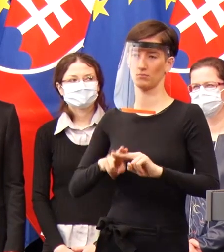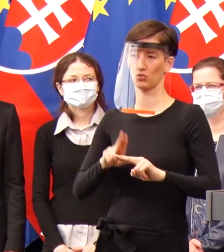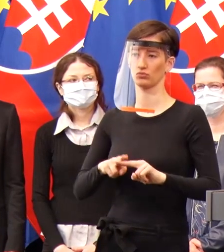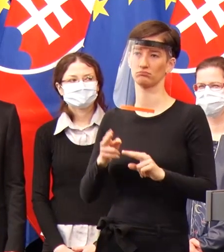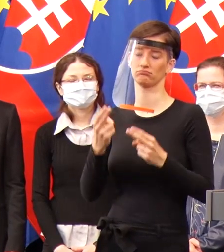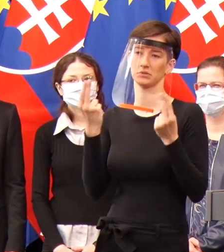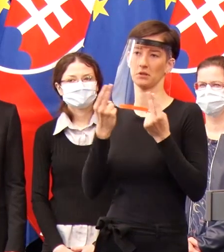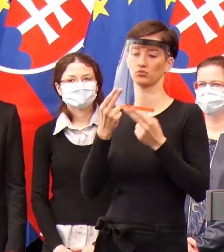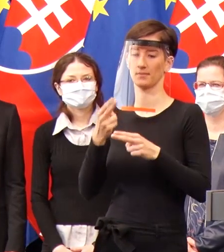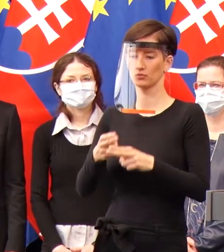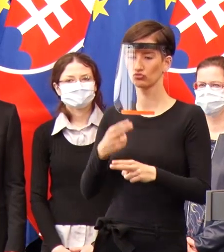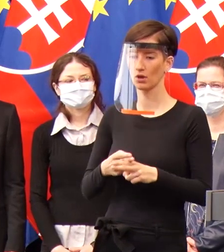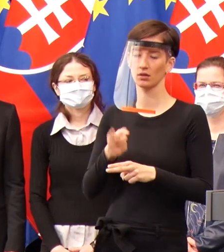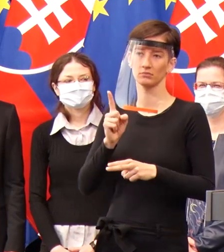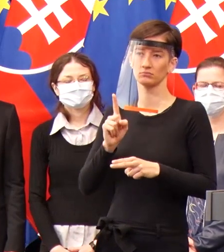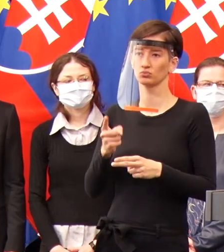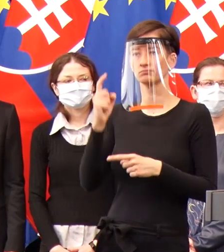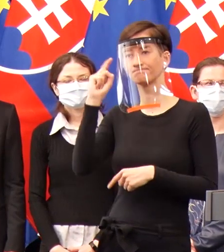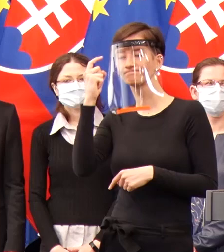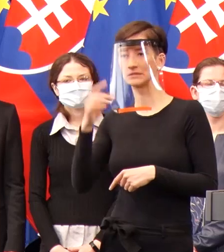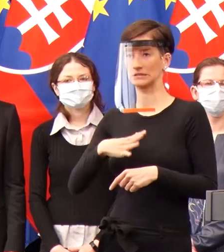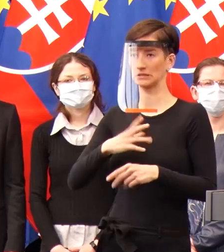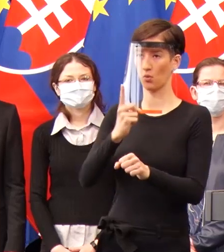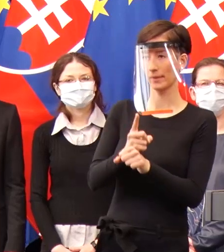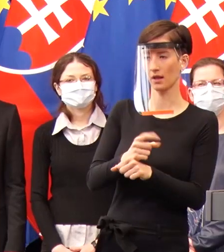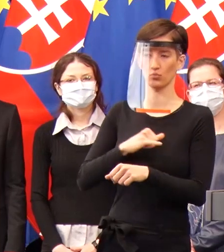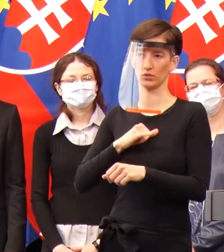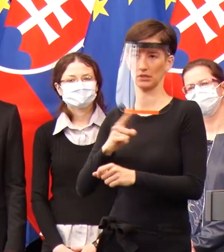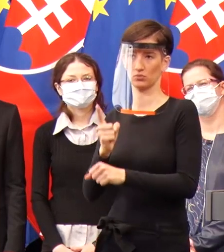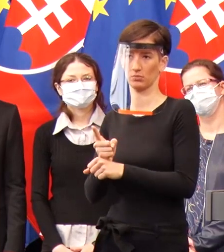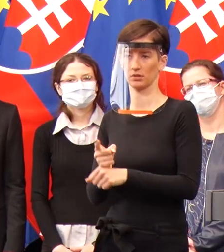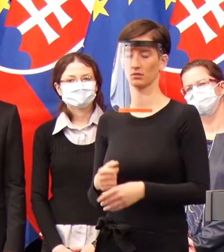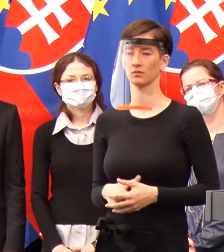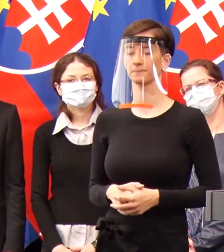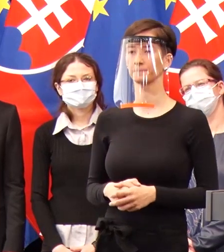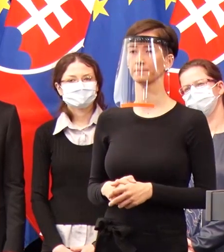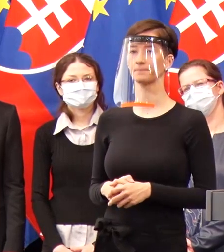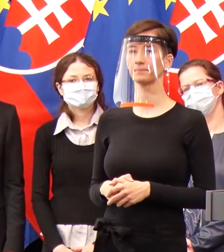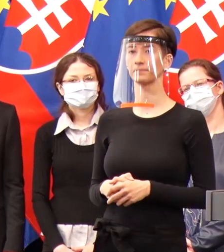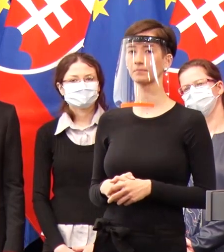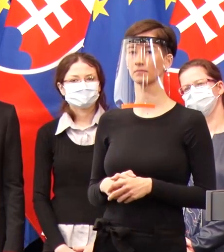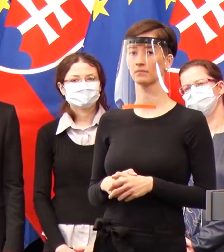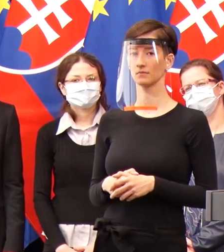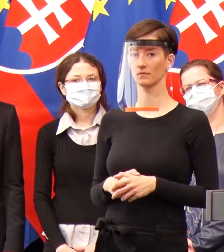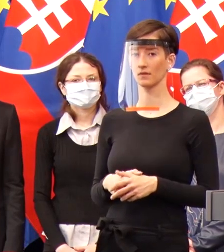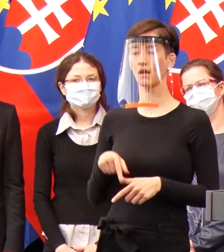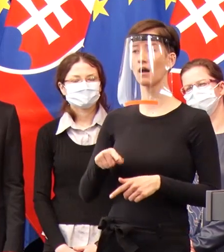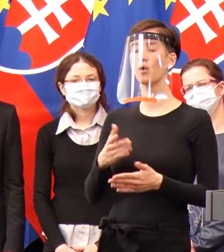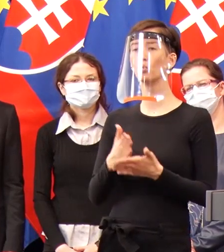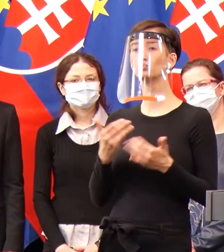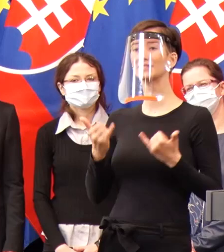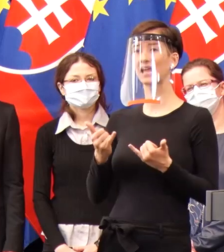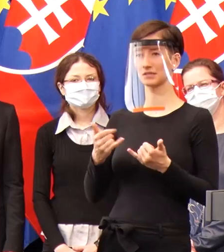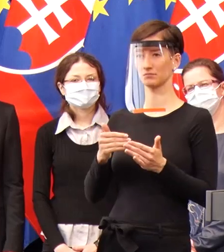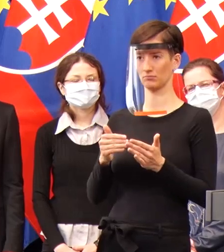štáte, aby zvážil, či si neobjedná ďalšie počty. A tieto testy sa nejak líšia od tých, ktoré dnes používal Úrad verejného zdravotníctva?